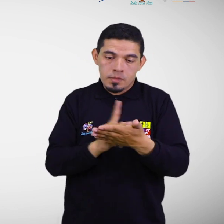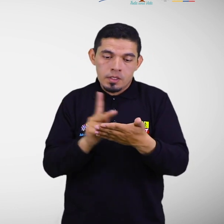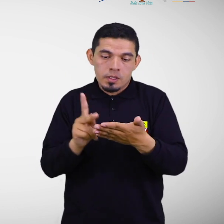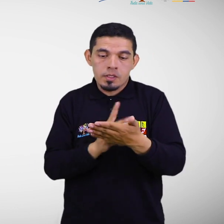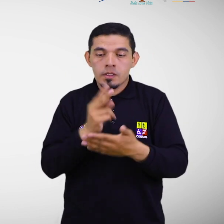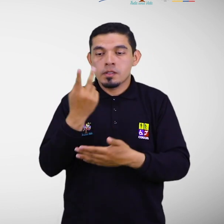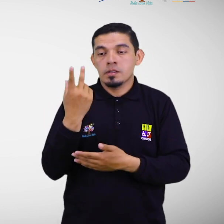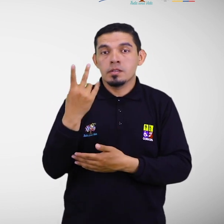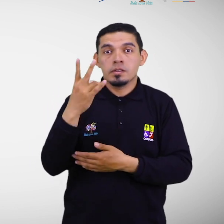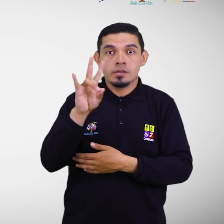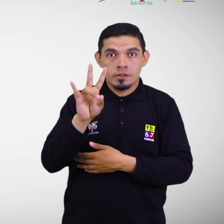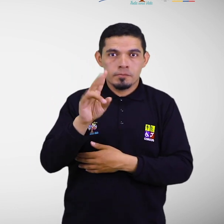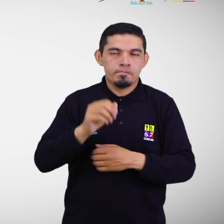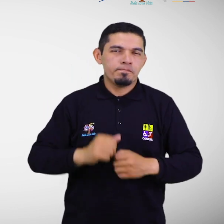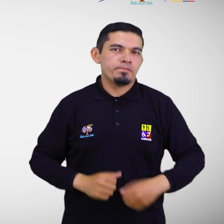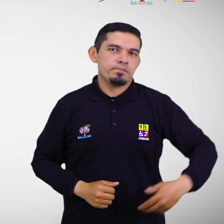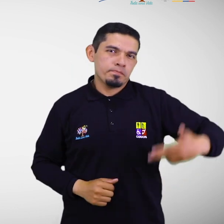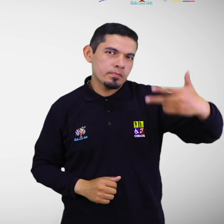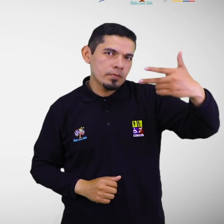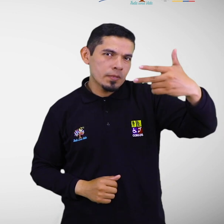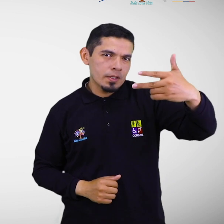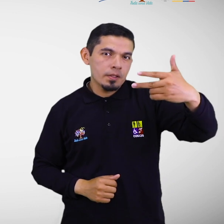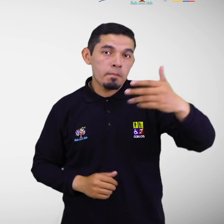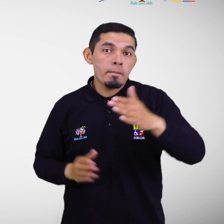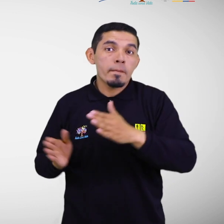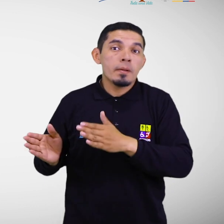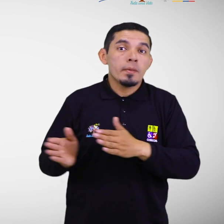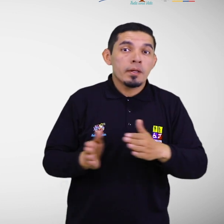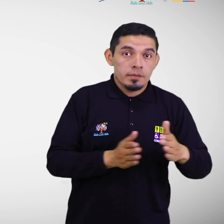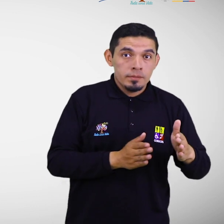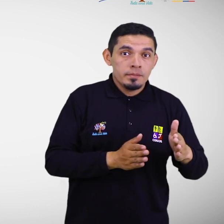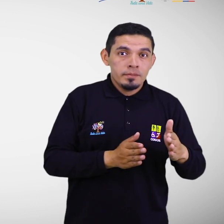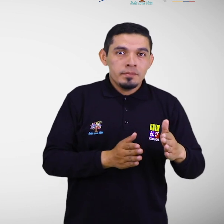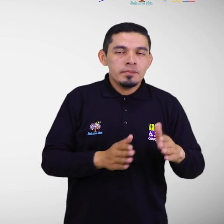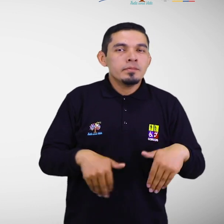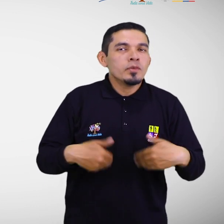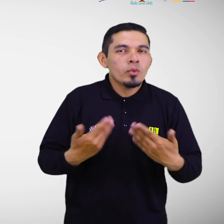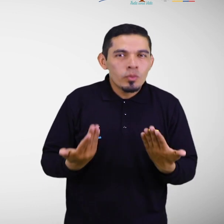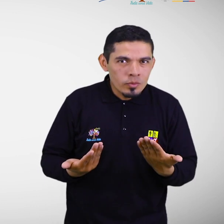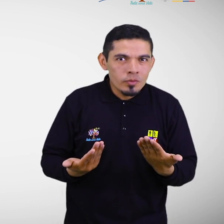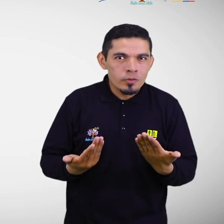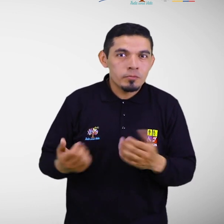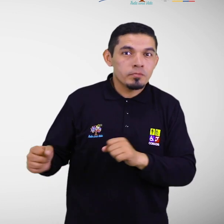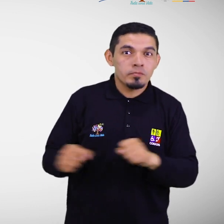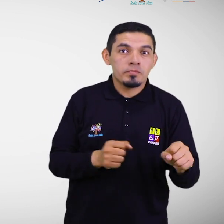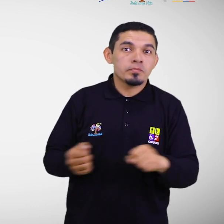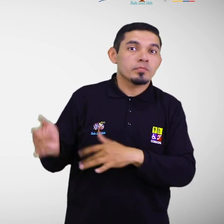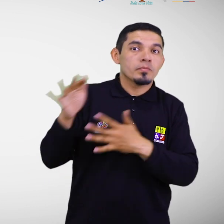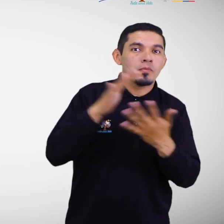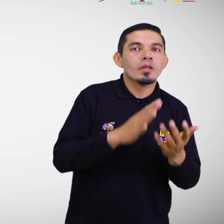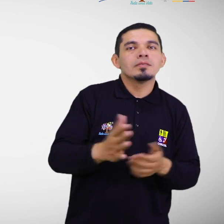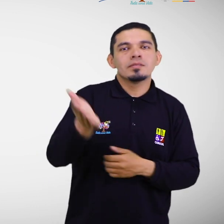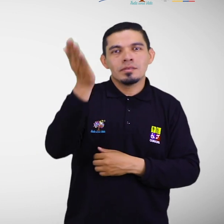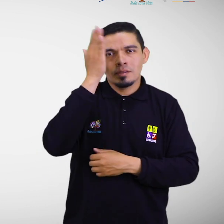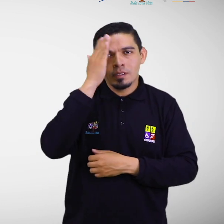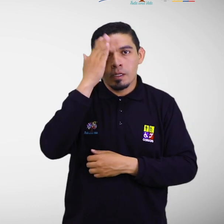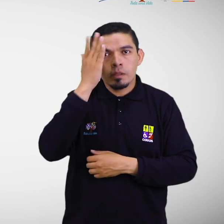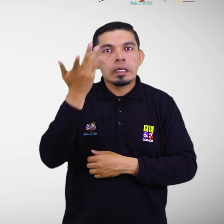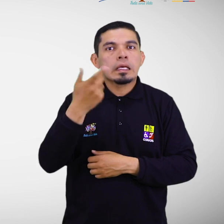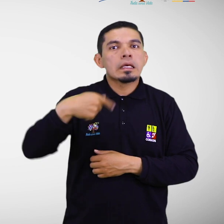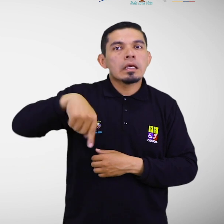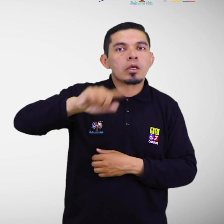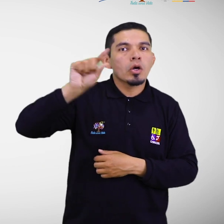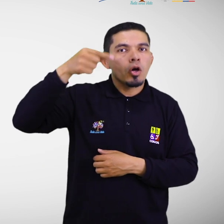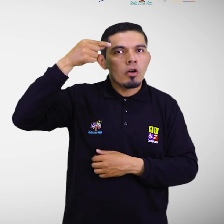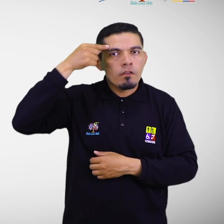17. 3. Preparación ante desastres. Conocimientos y capacidades que desarrollan los gobiernos,